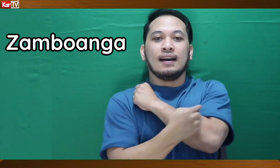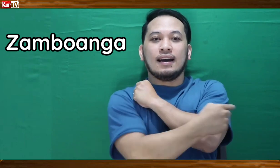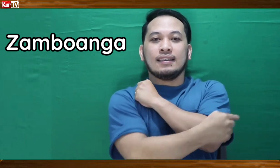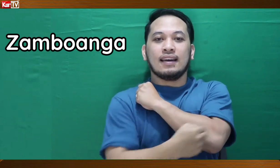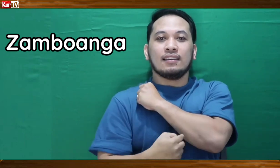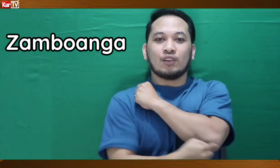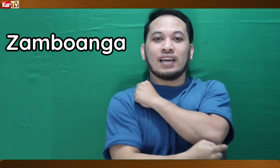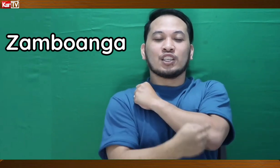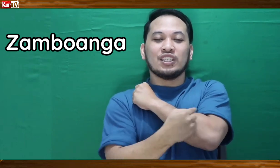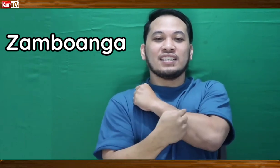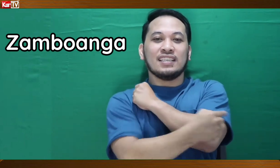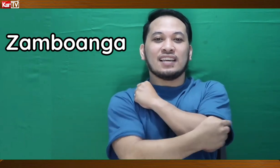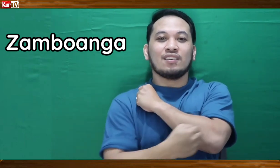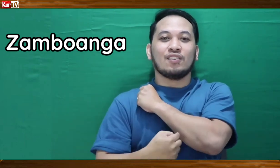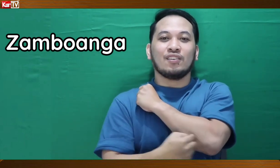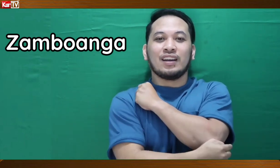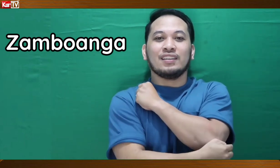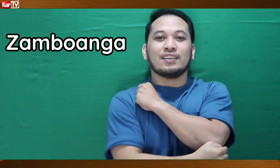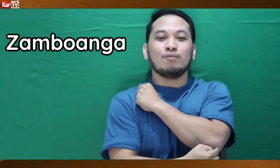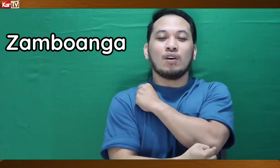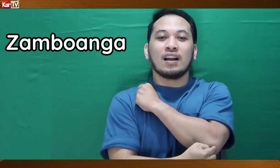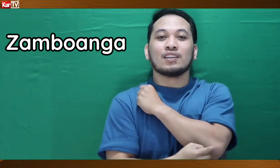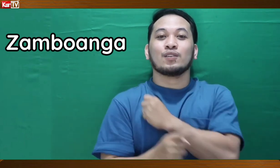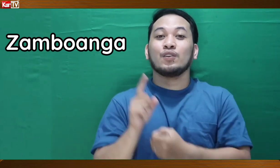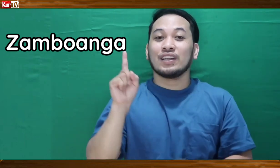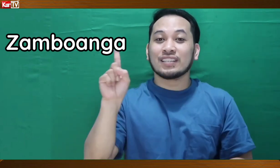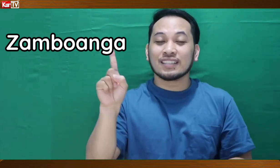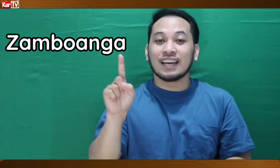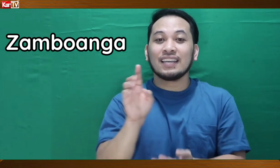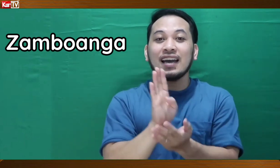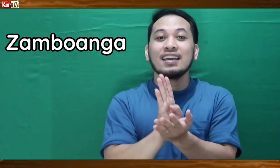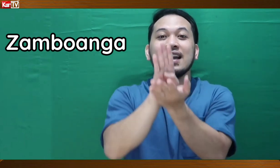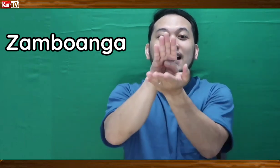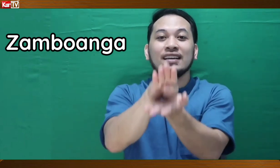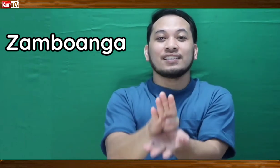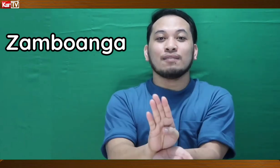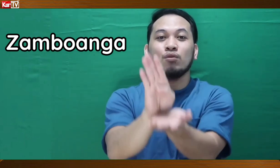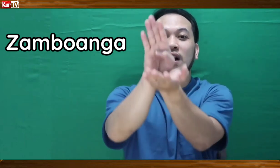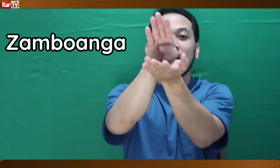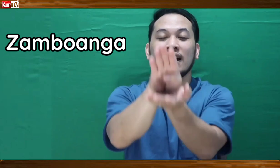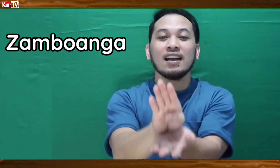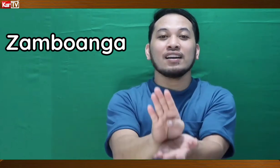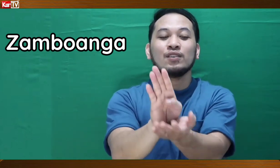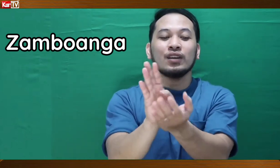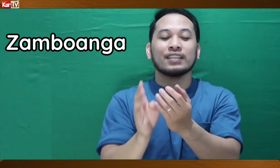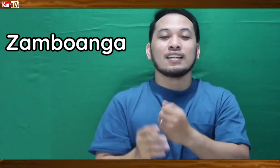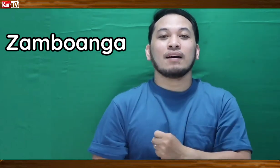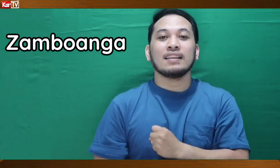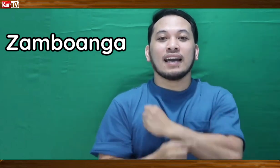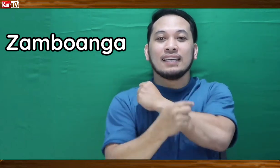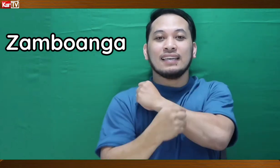Ayan. So, letter Z. Ayan. Okay. Zamwanga. So, yung isang sign ay Zamwanga. Yung isa naman ay